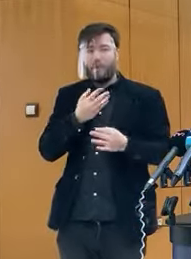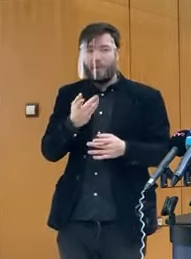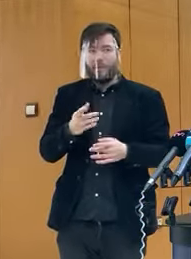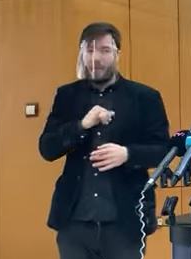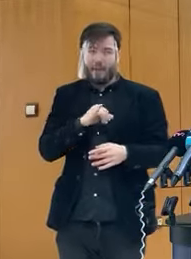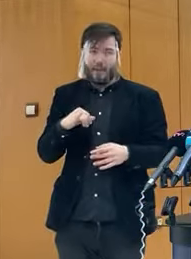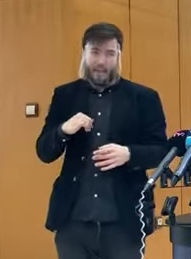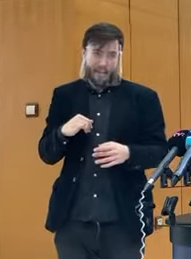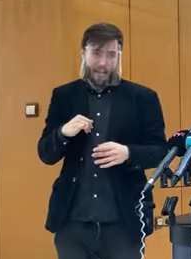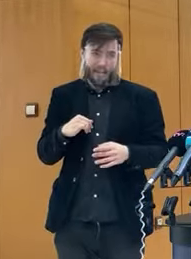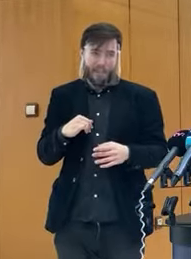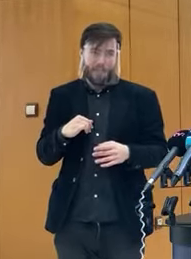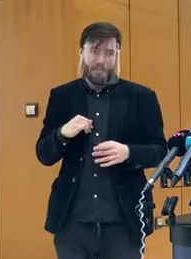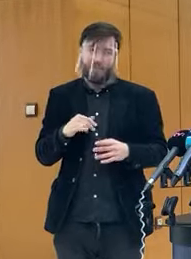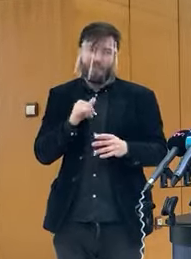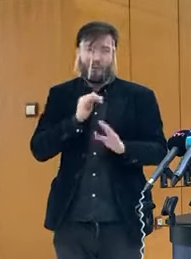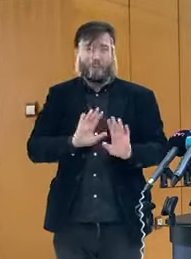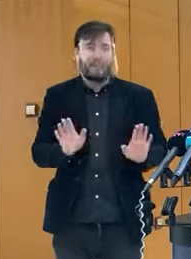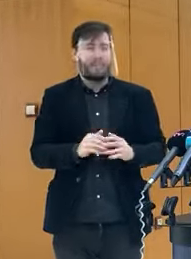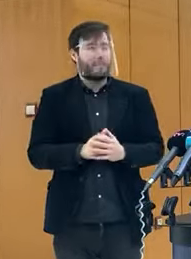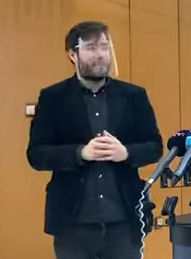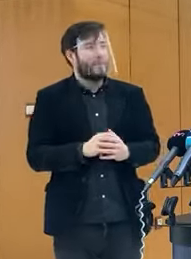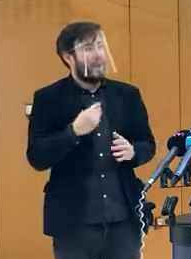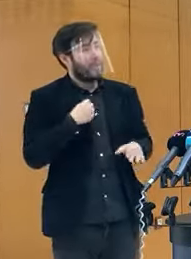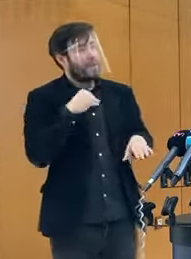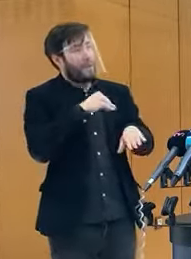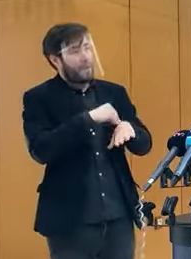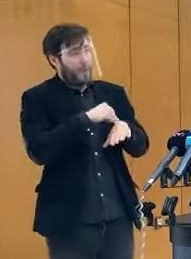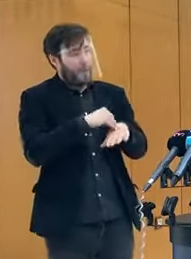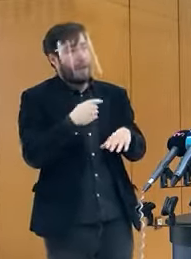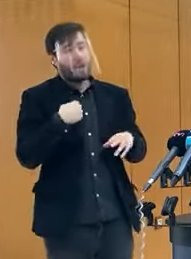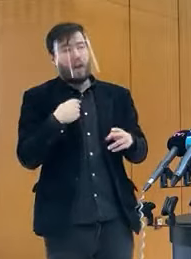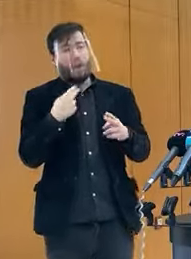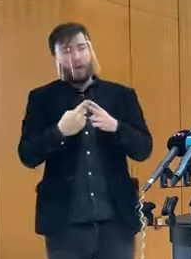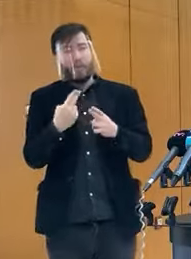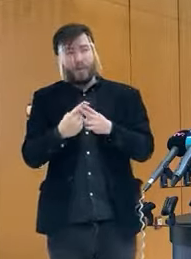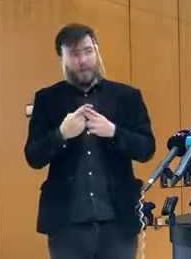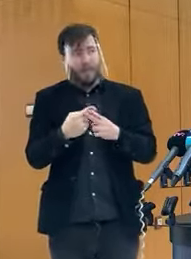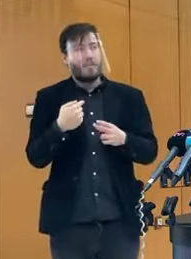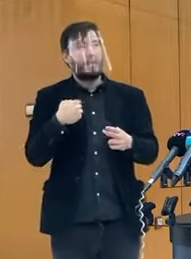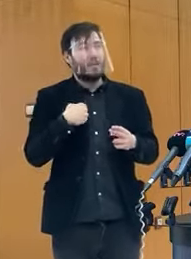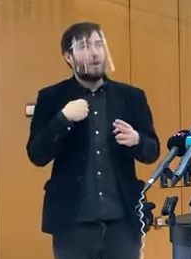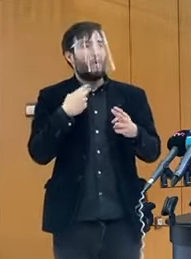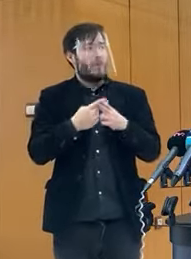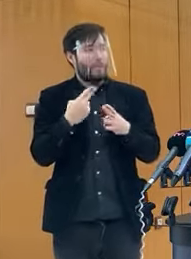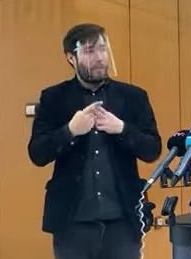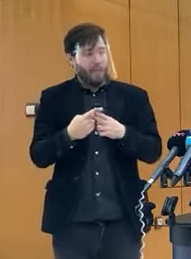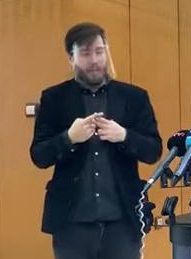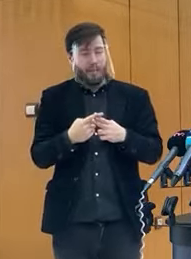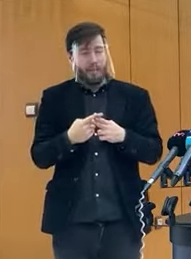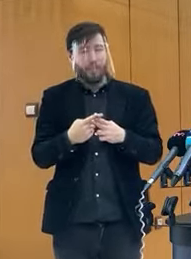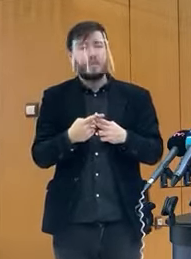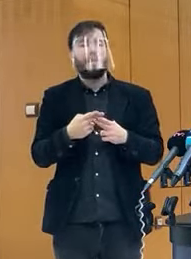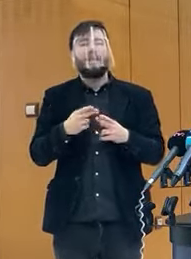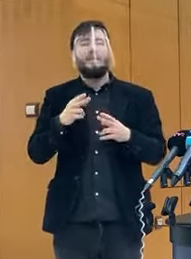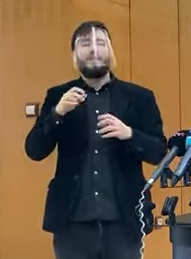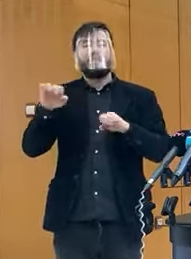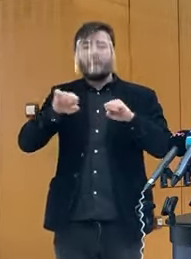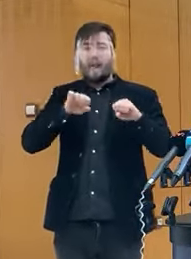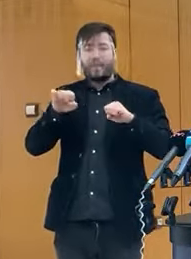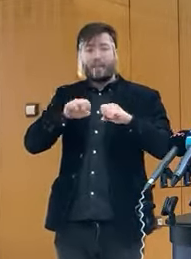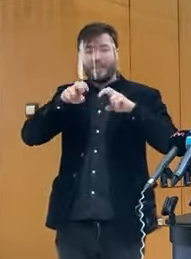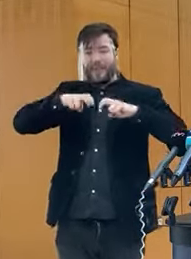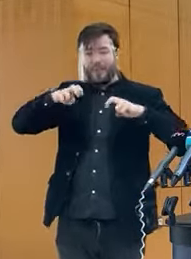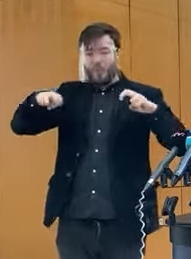nechcem, teda vlastne vôbec. Ale tak my sa pýtame. A ja vám odpovedám, že zasadnutia vlády